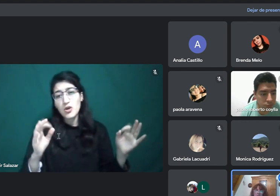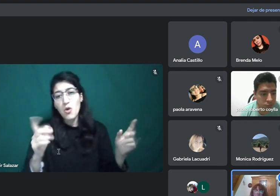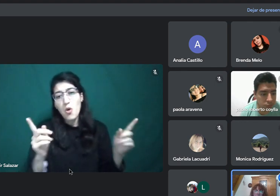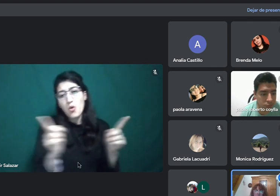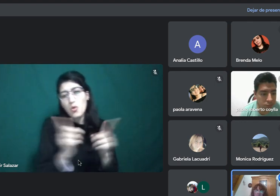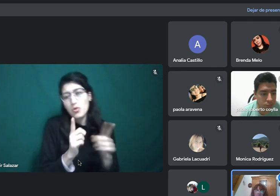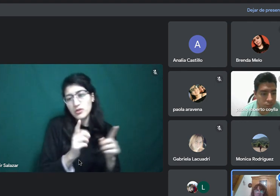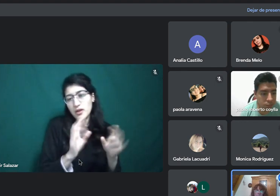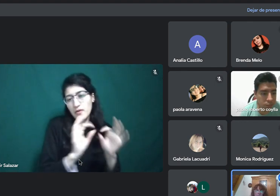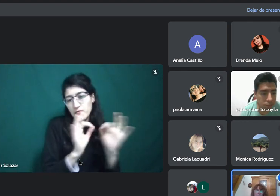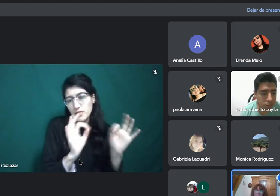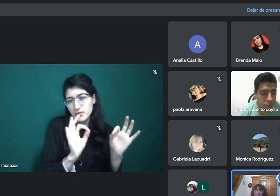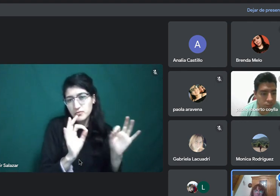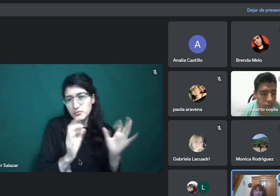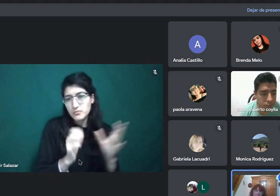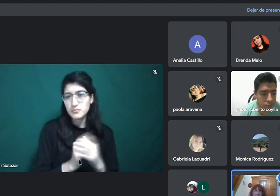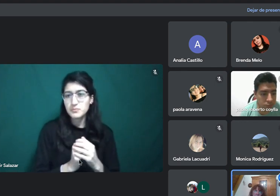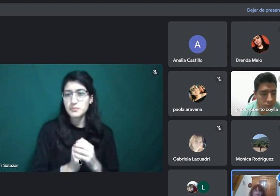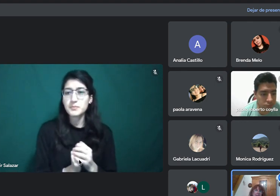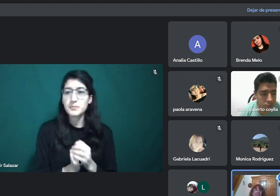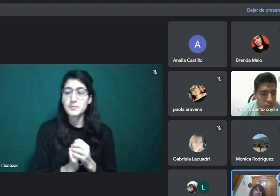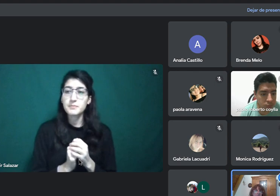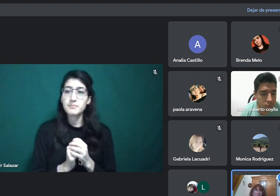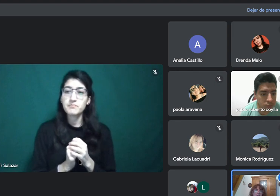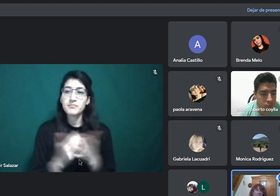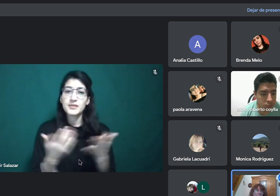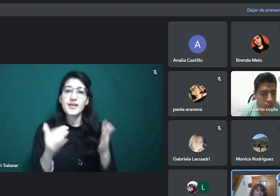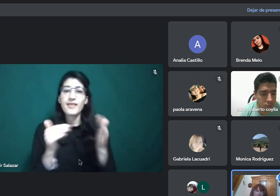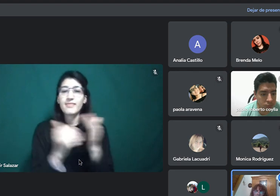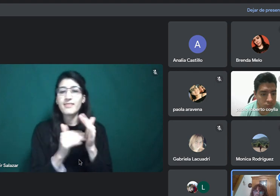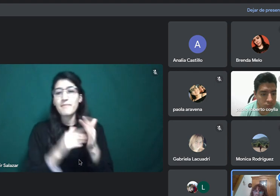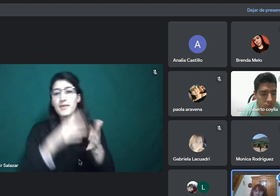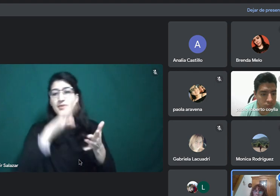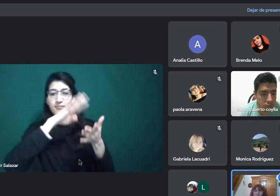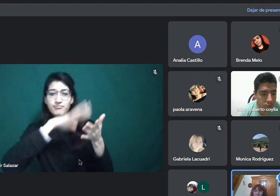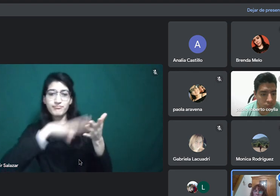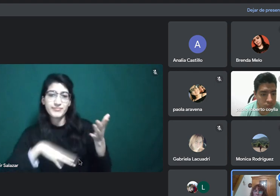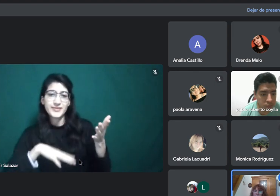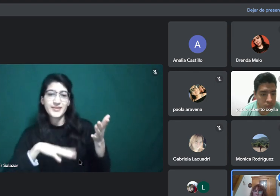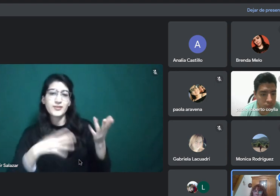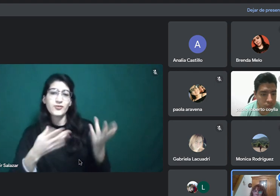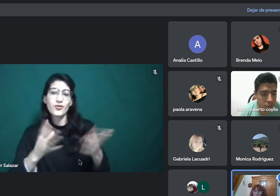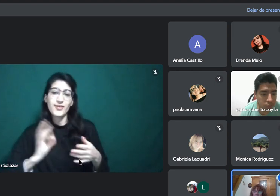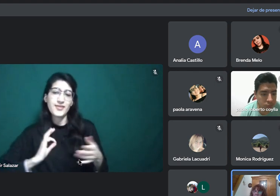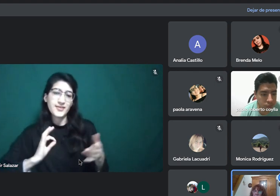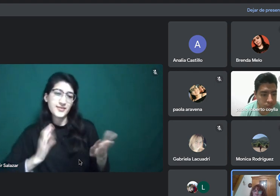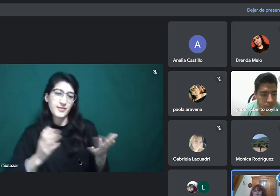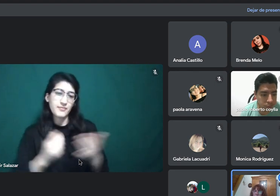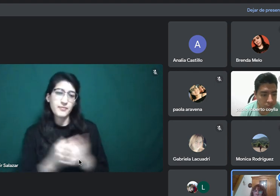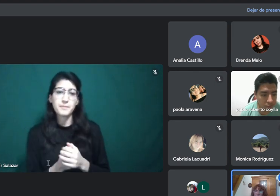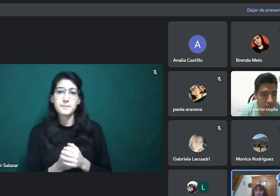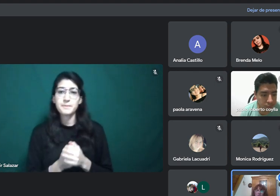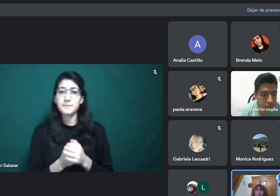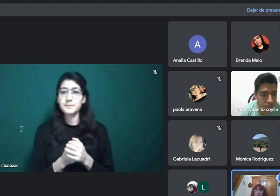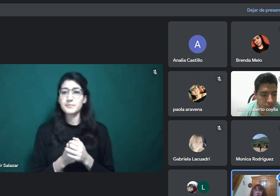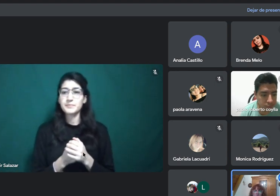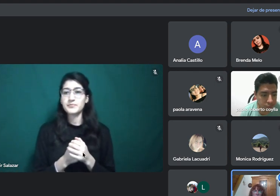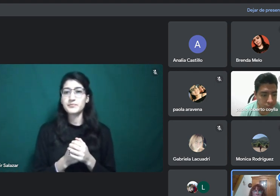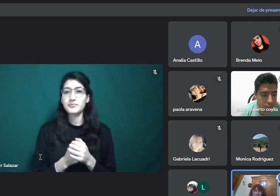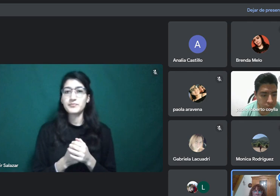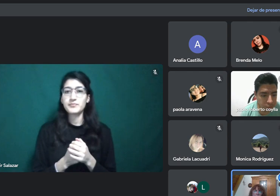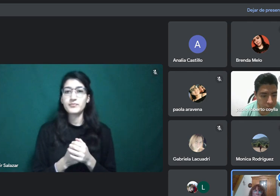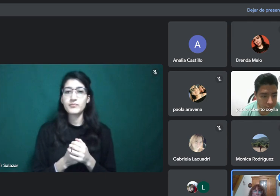de, del texto que tengamos para el parcial. Bien, entonces, yo tengo,